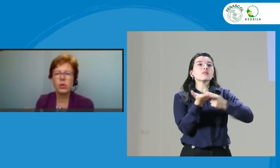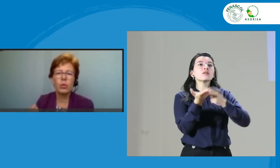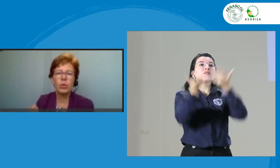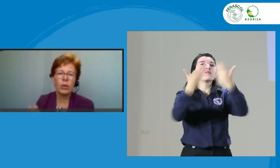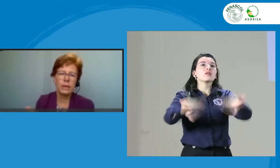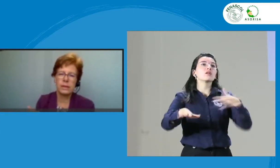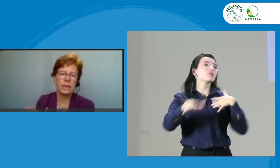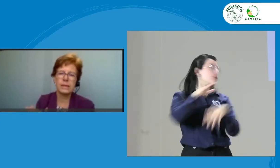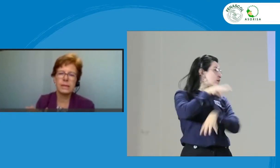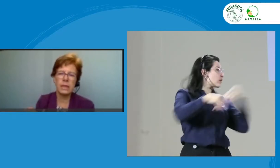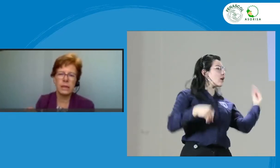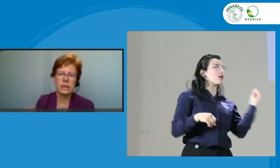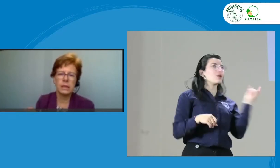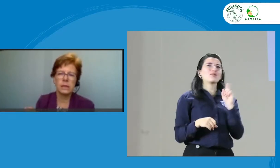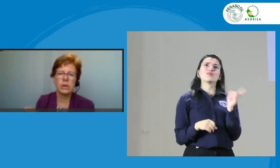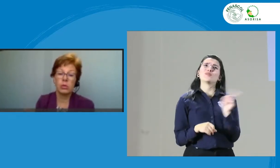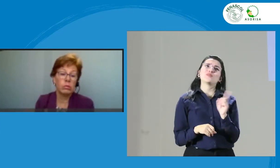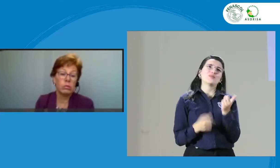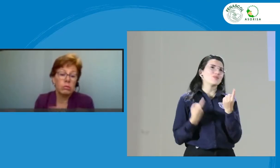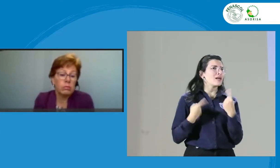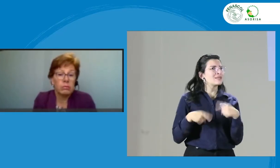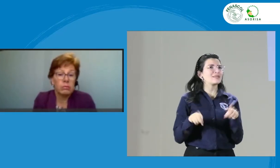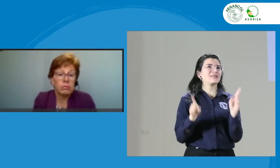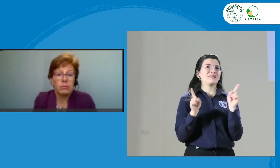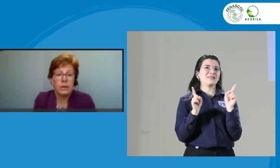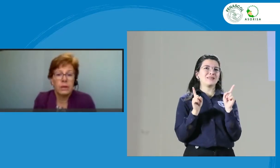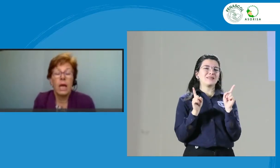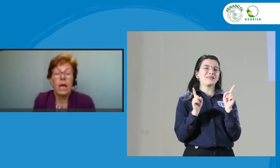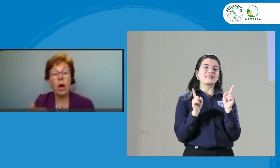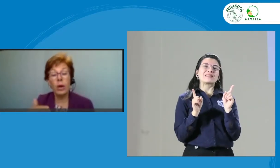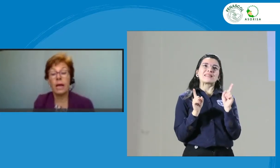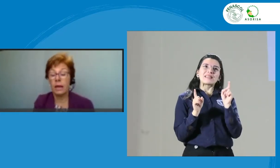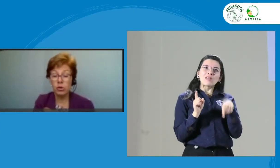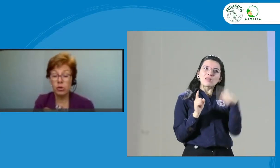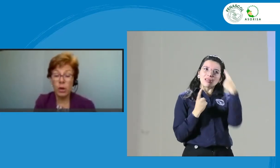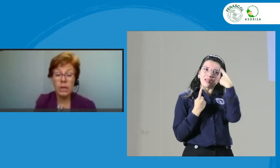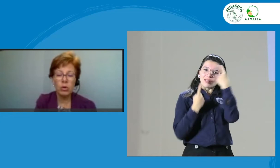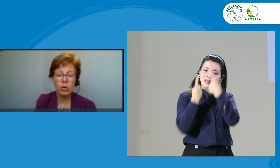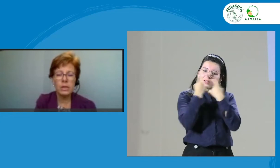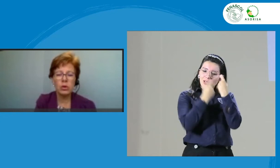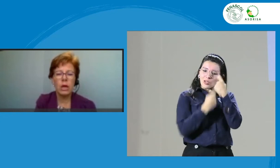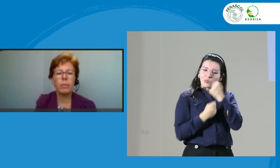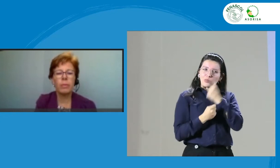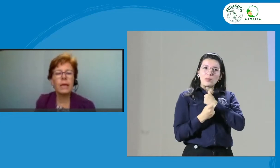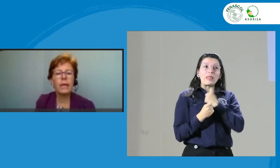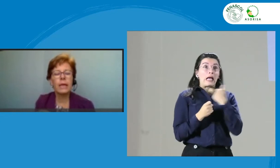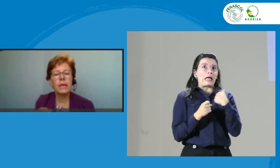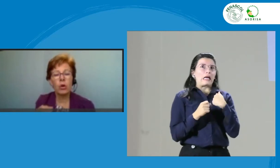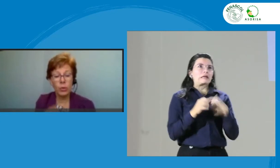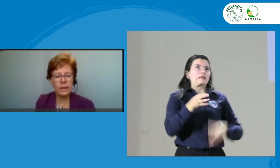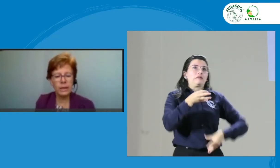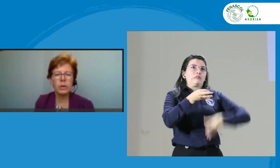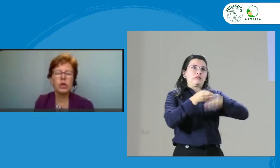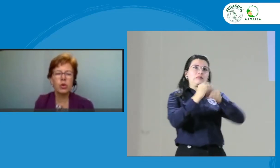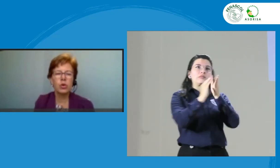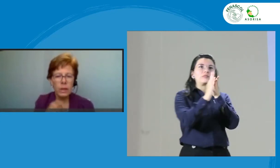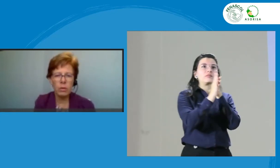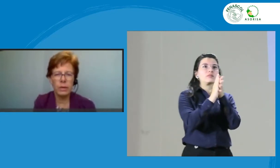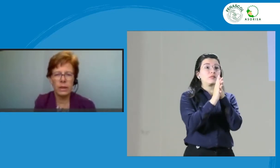no puede ser así. Si no... Ahora, yo aquí no lo he mencionado, pero hay que... Como intérprete, yo debo pedirle